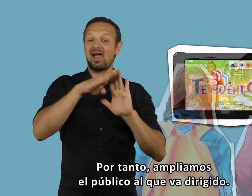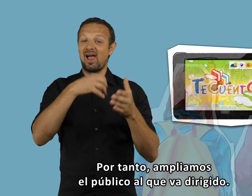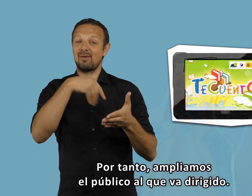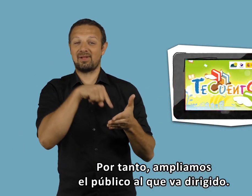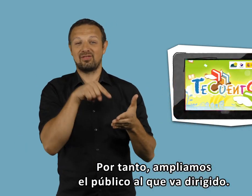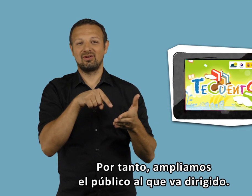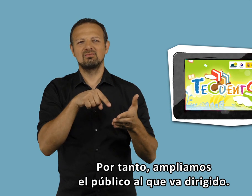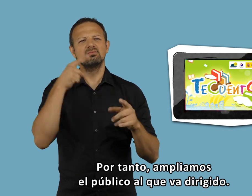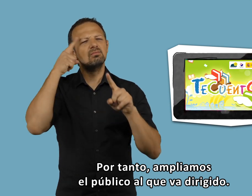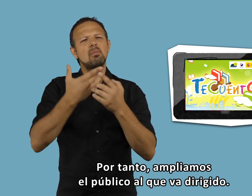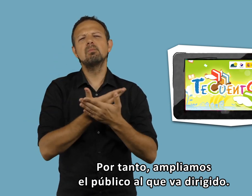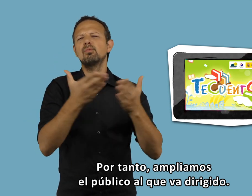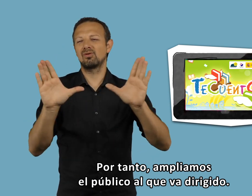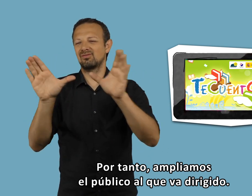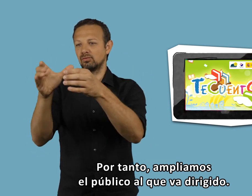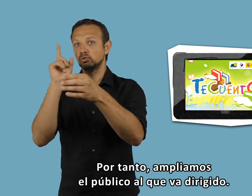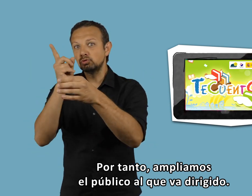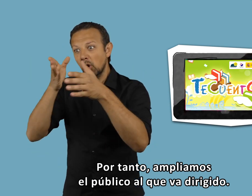Por tanto, ampliamos el público al que va dirigido.